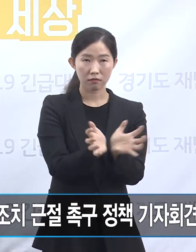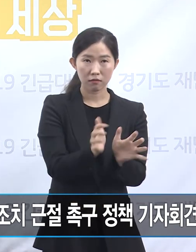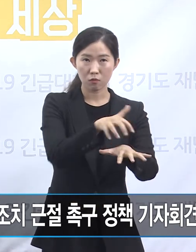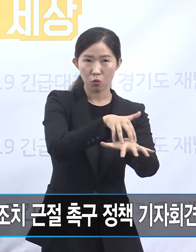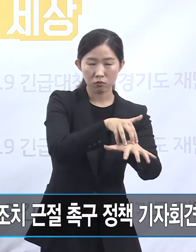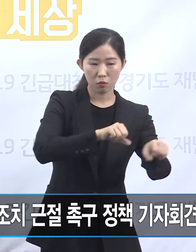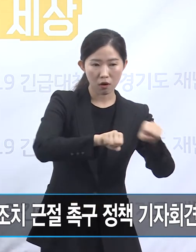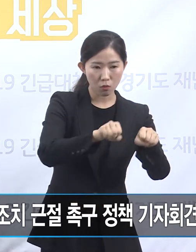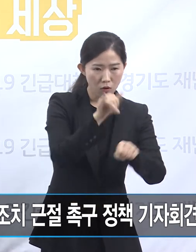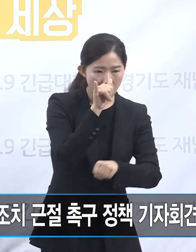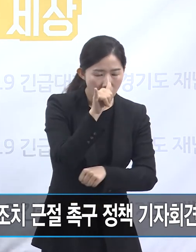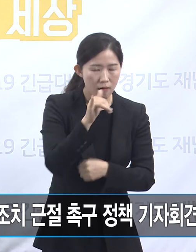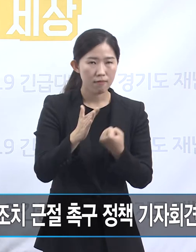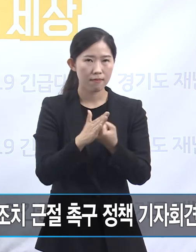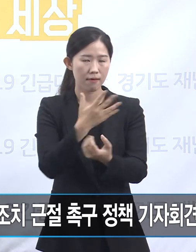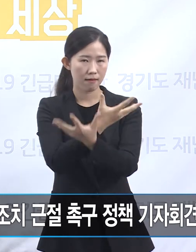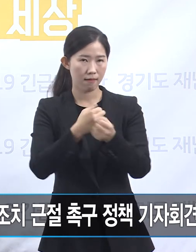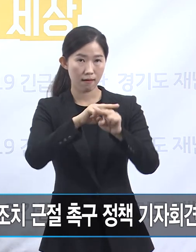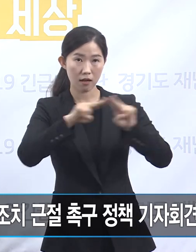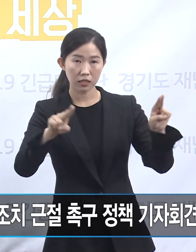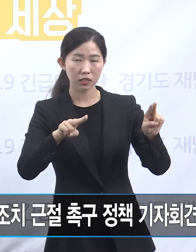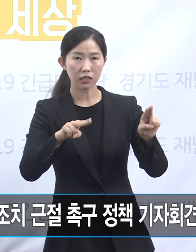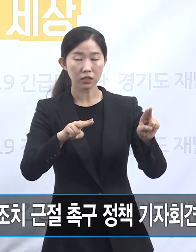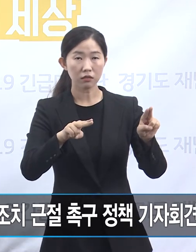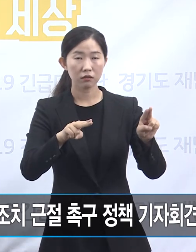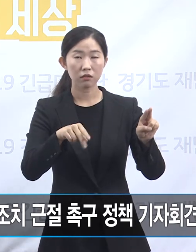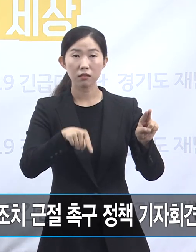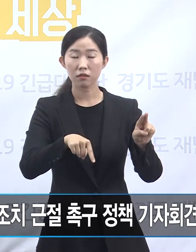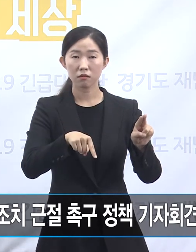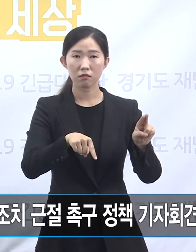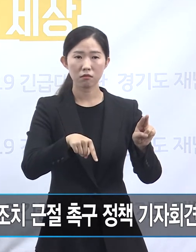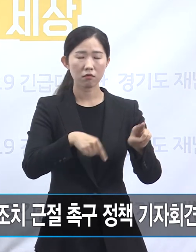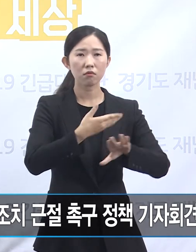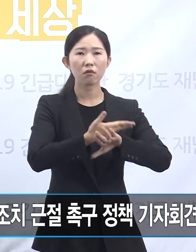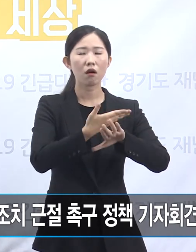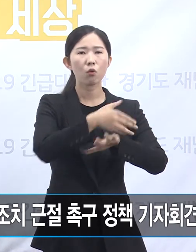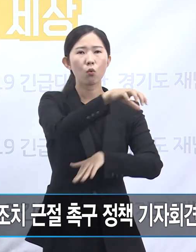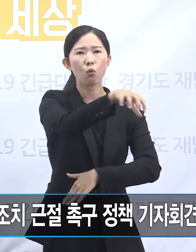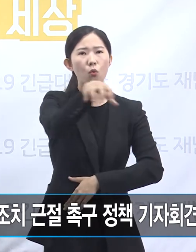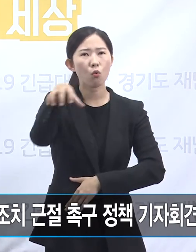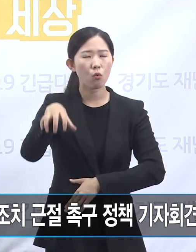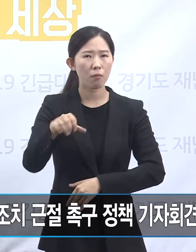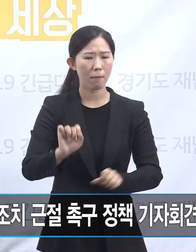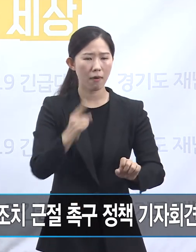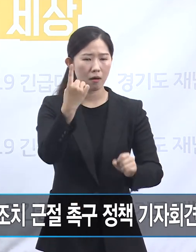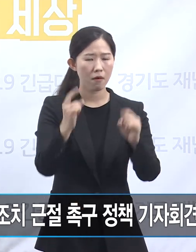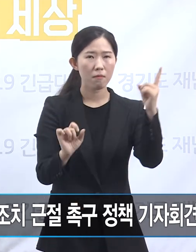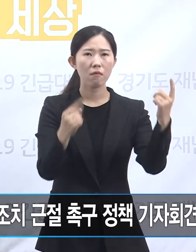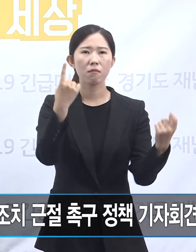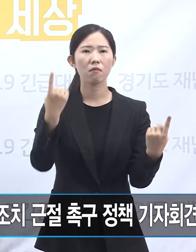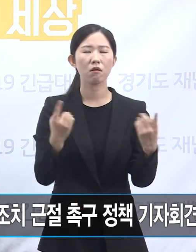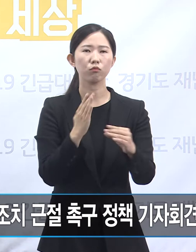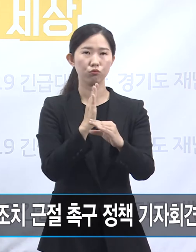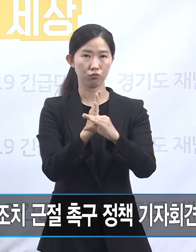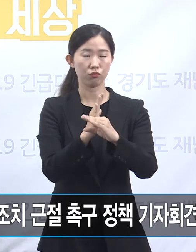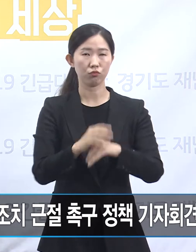이유로 가맹계약을 해지하는 사례는 현재 전국적으로 그리고 동시다발적으로 발생 중입니다.